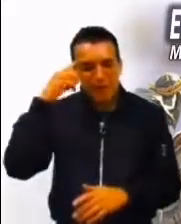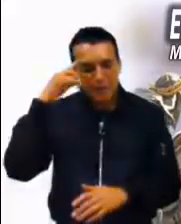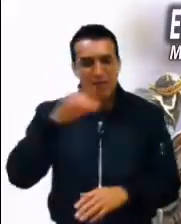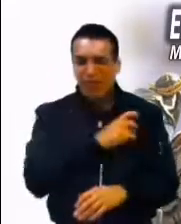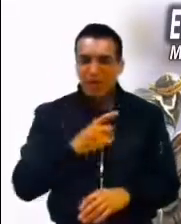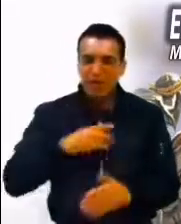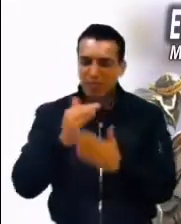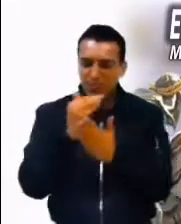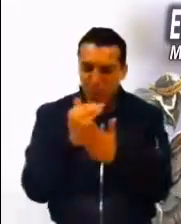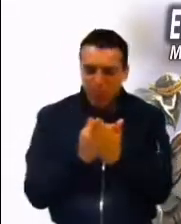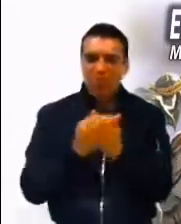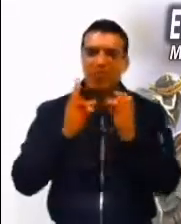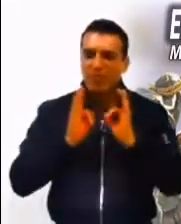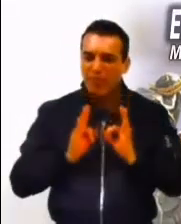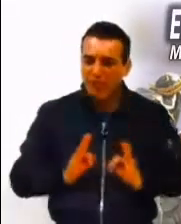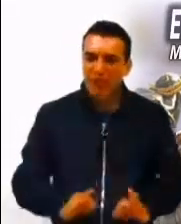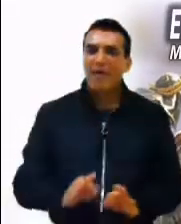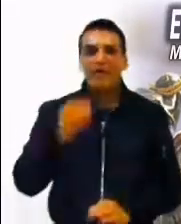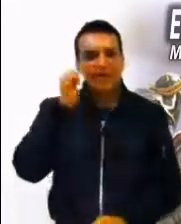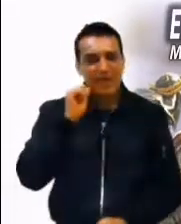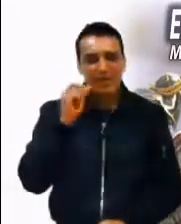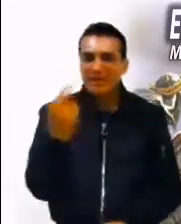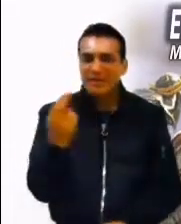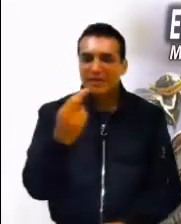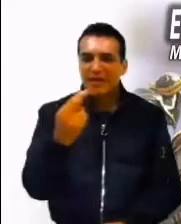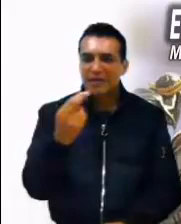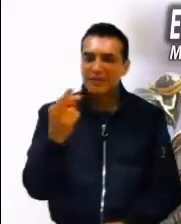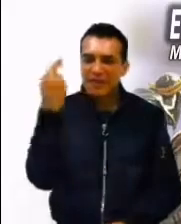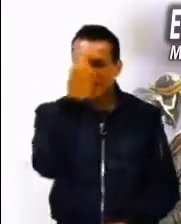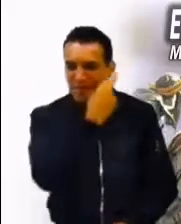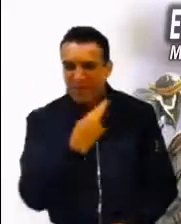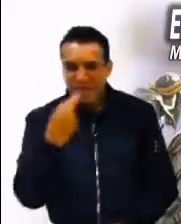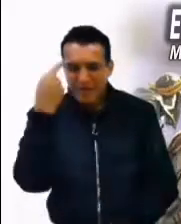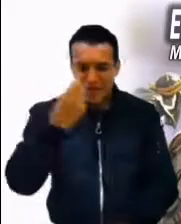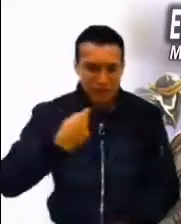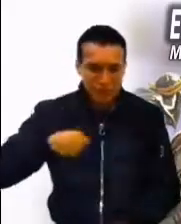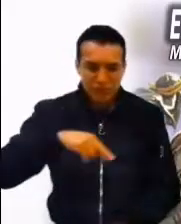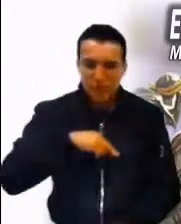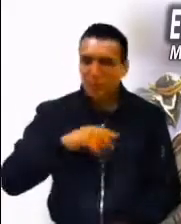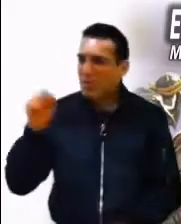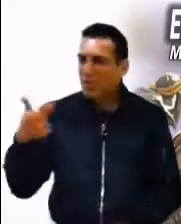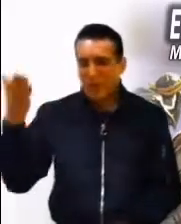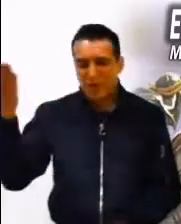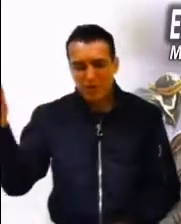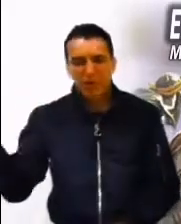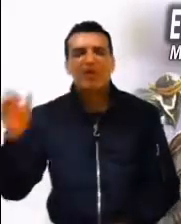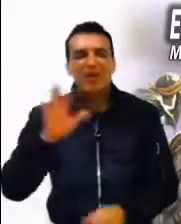Siempre es necesario un autoexamen de frente a las exigencias del Evangelio.